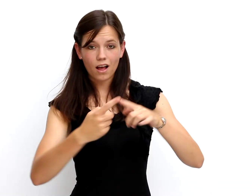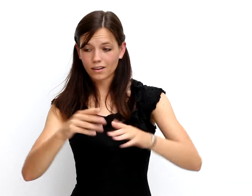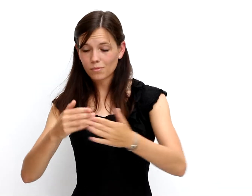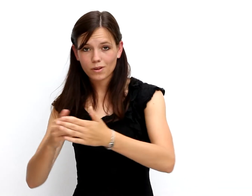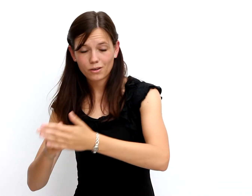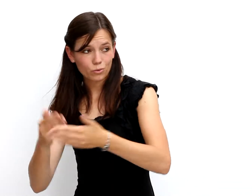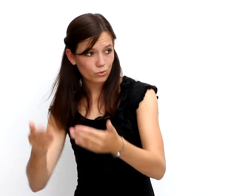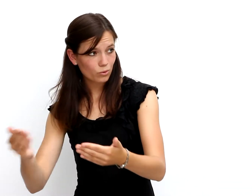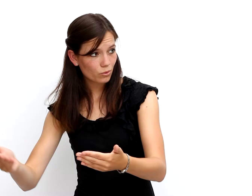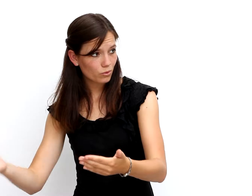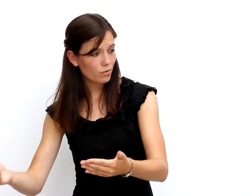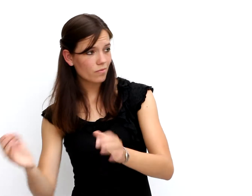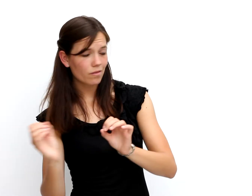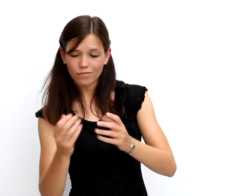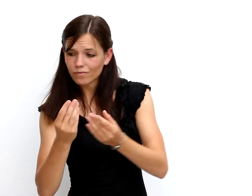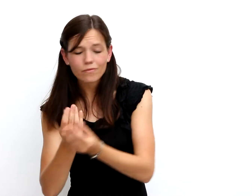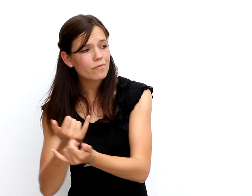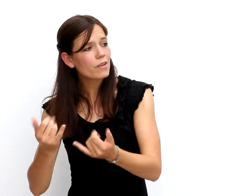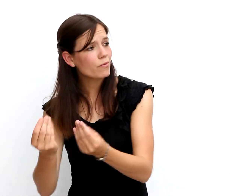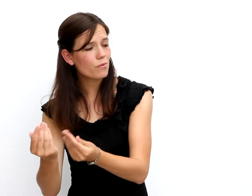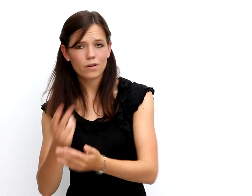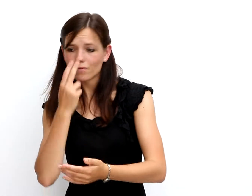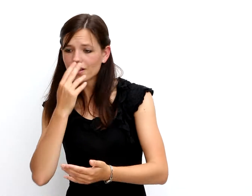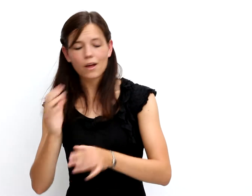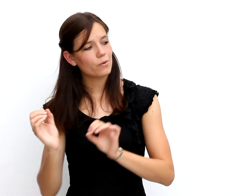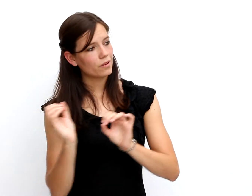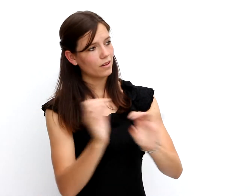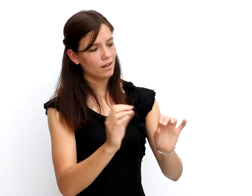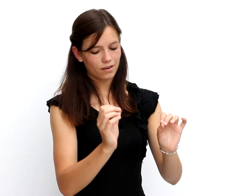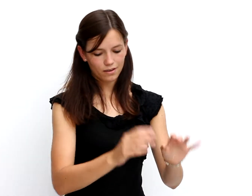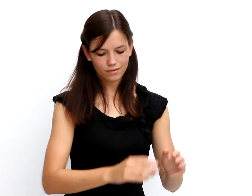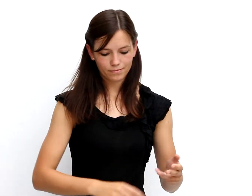auch die Teilnehmer für andere Behinderungsarten und deren Bedürfnisse und Gefühle sensibilisiert werden.